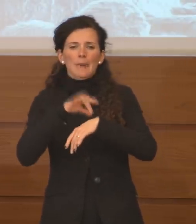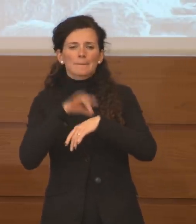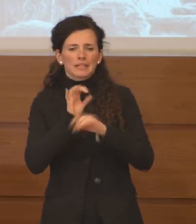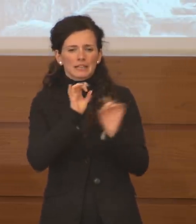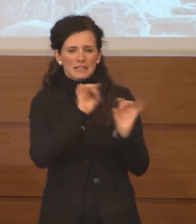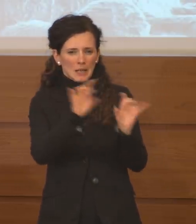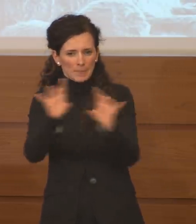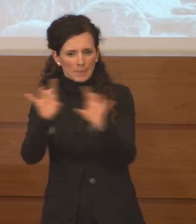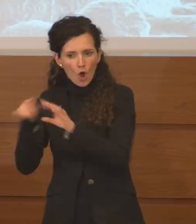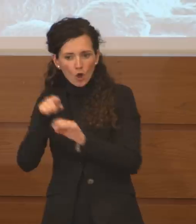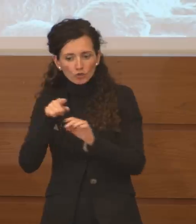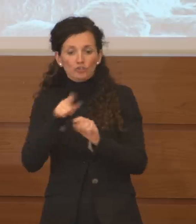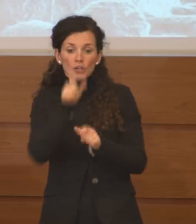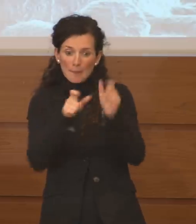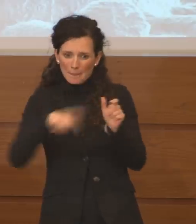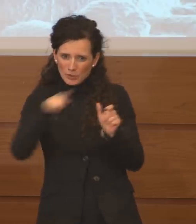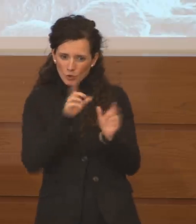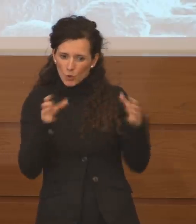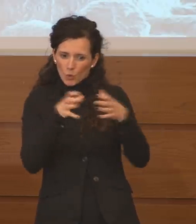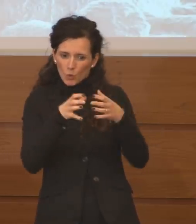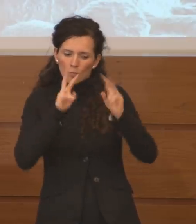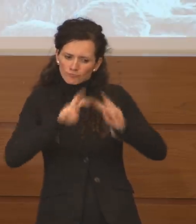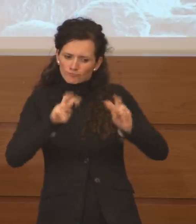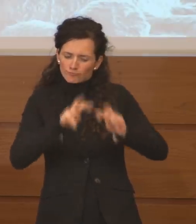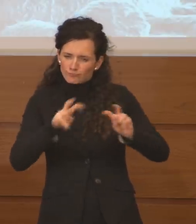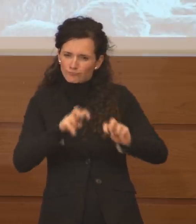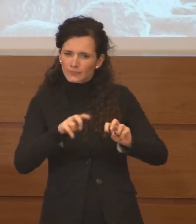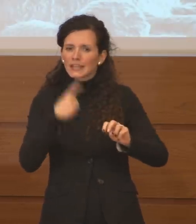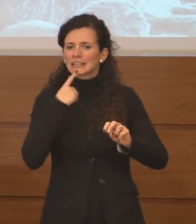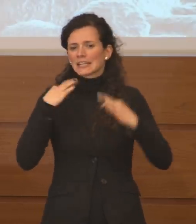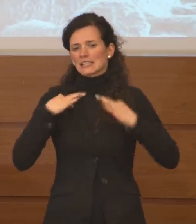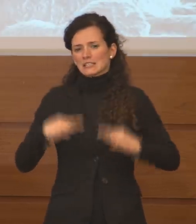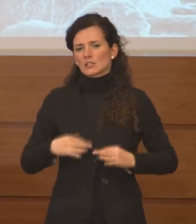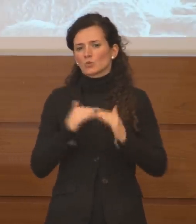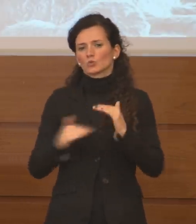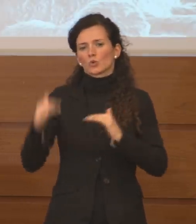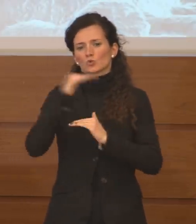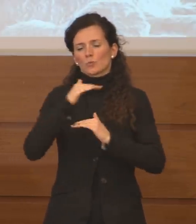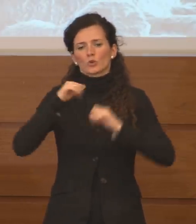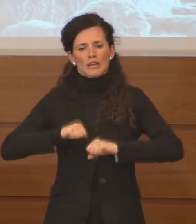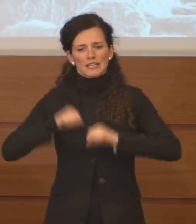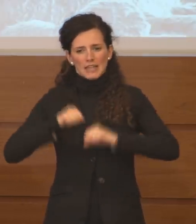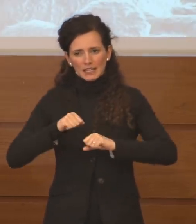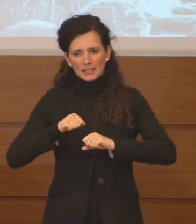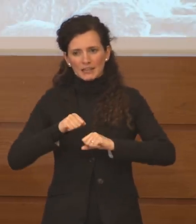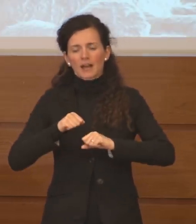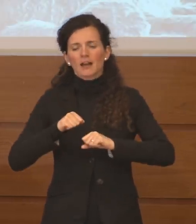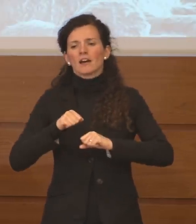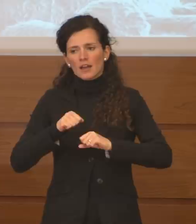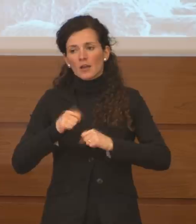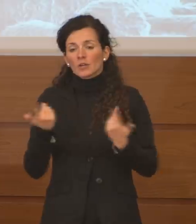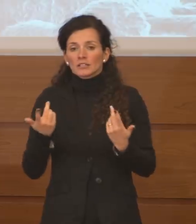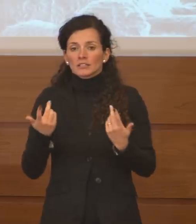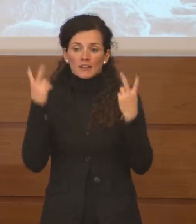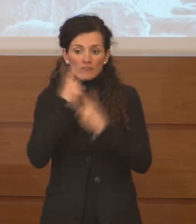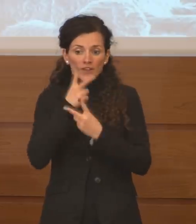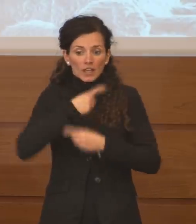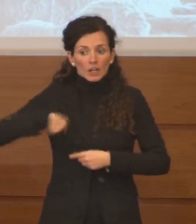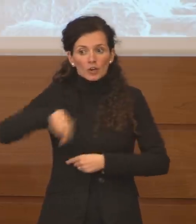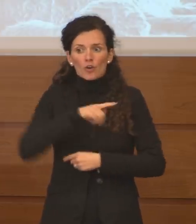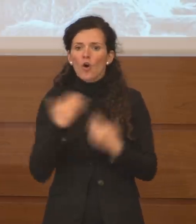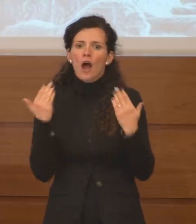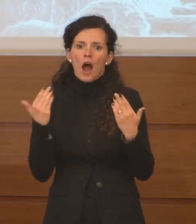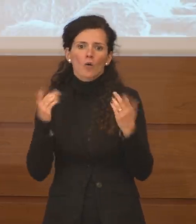stanno lavorando, in particolar modo i colleghi dell'Istituto Superiore di Sanità. Quindi ci auguriamo tutti che